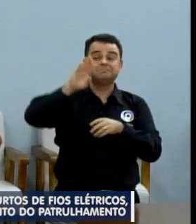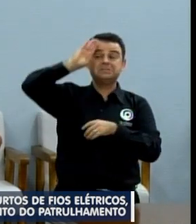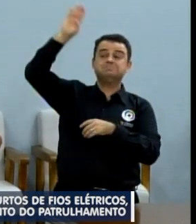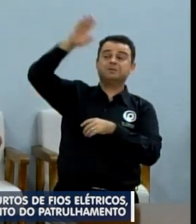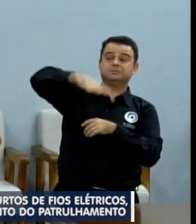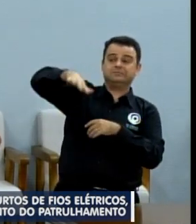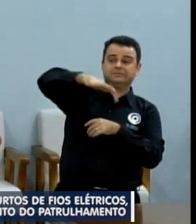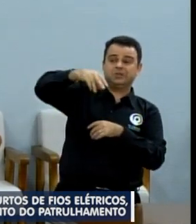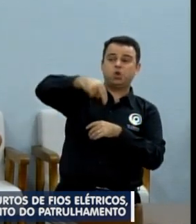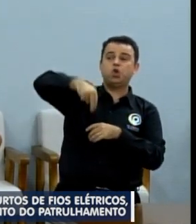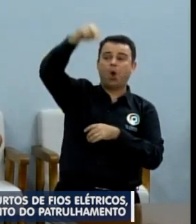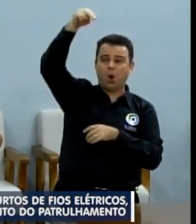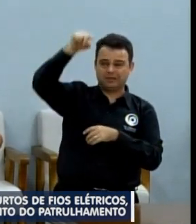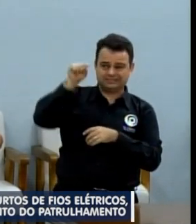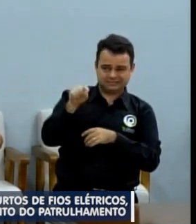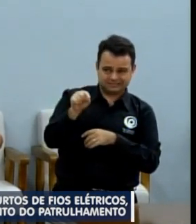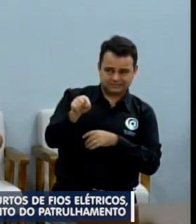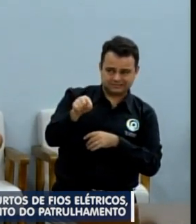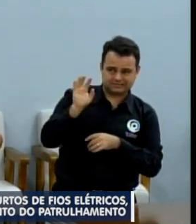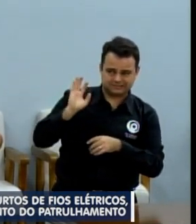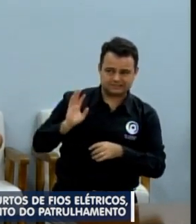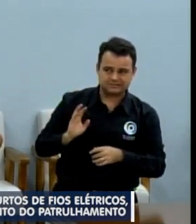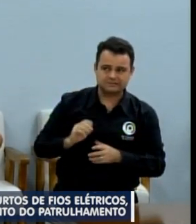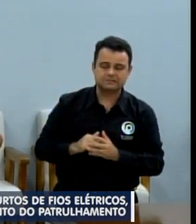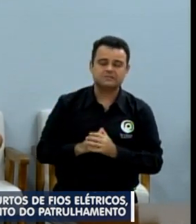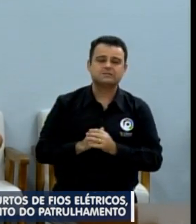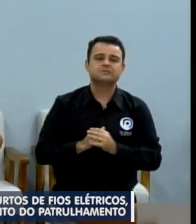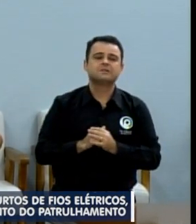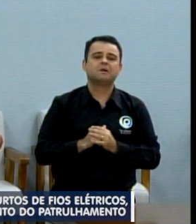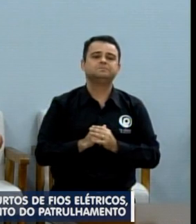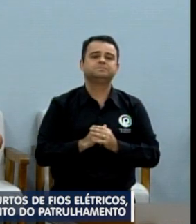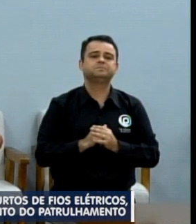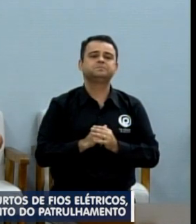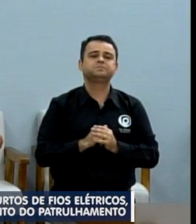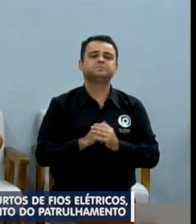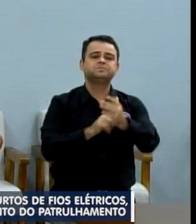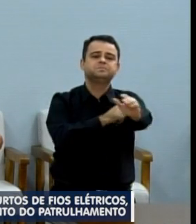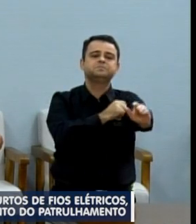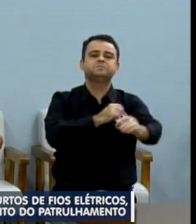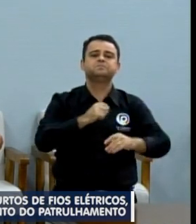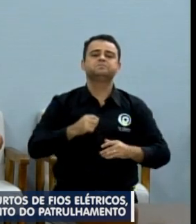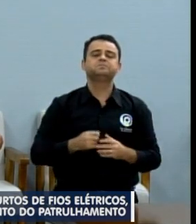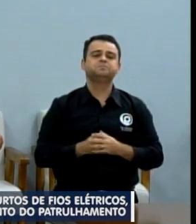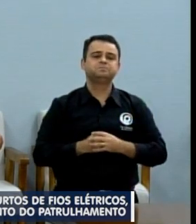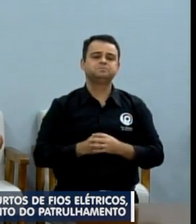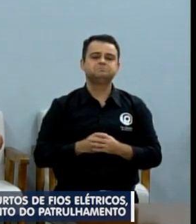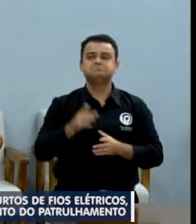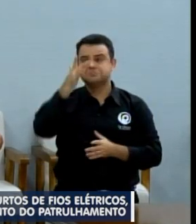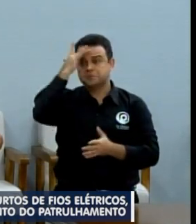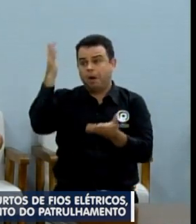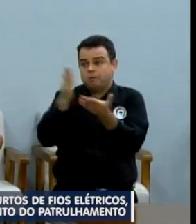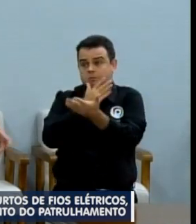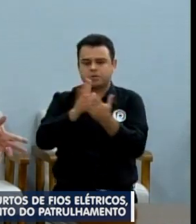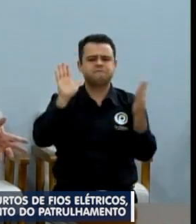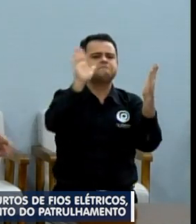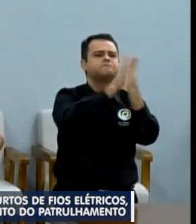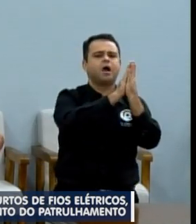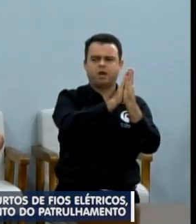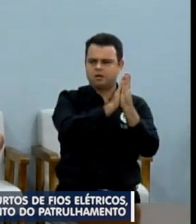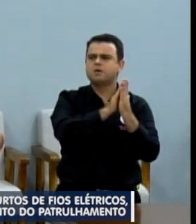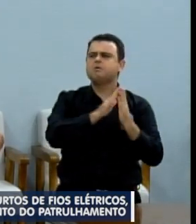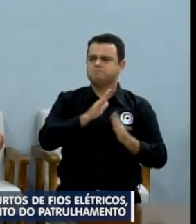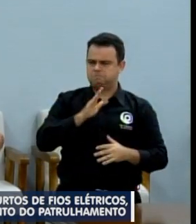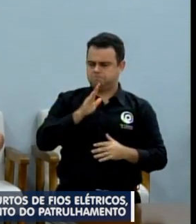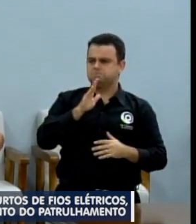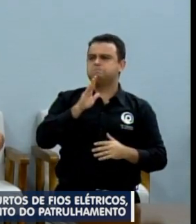onde tem sempre, algumas pessoas fazem o BO, outras não, porque as pessoas